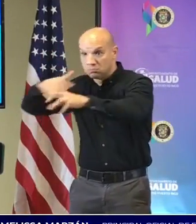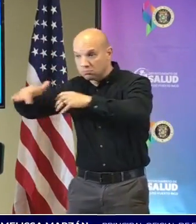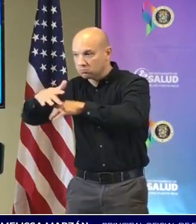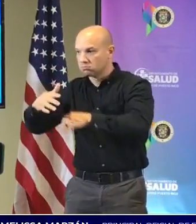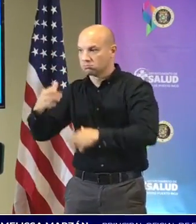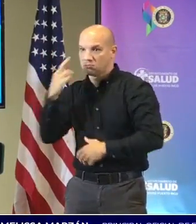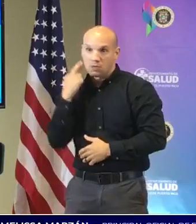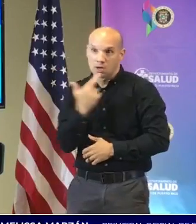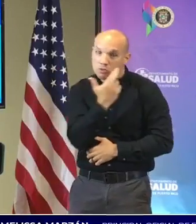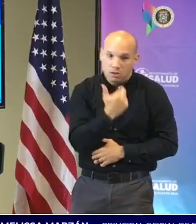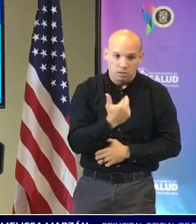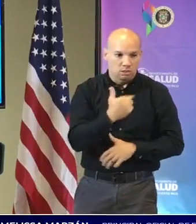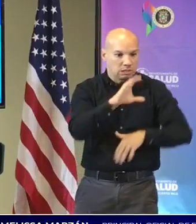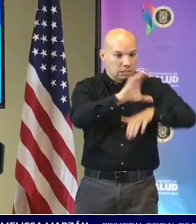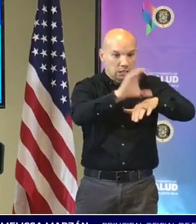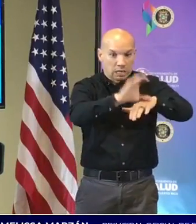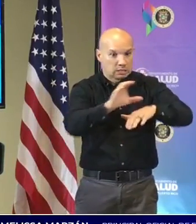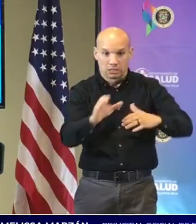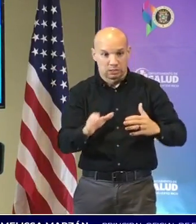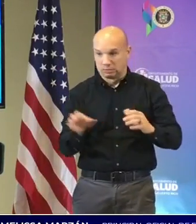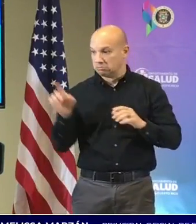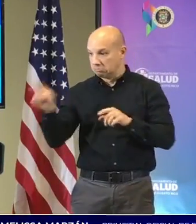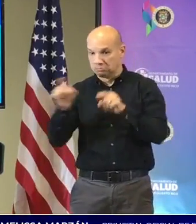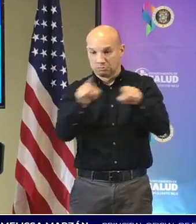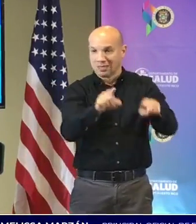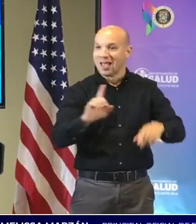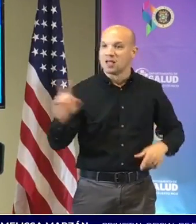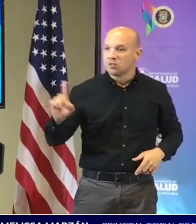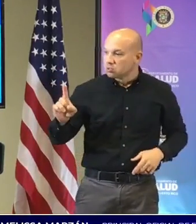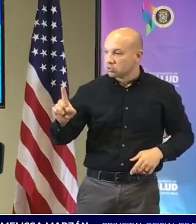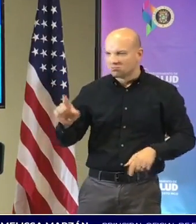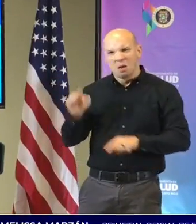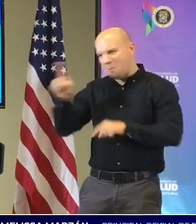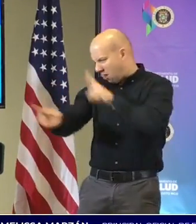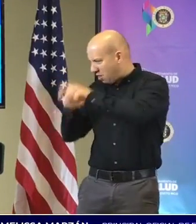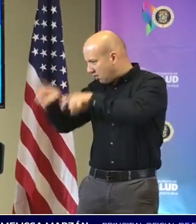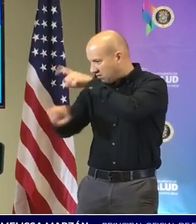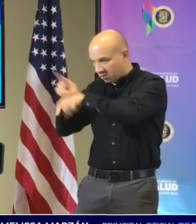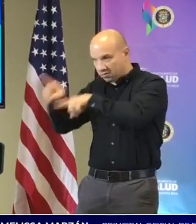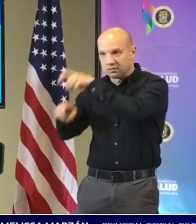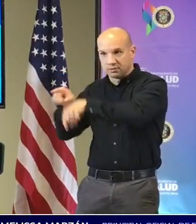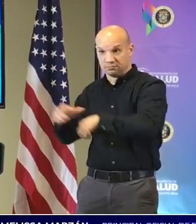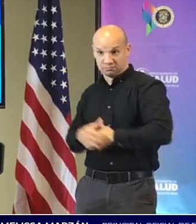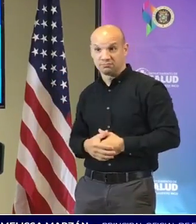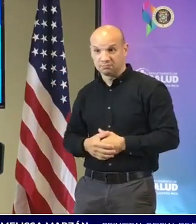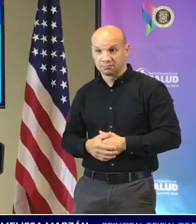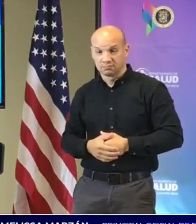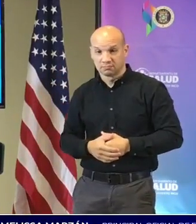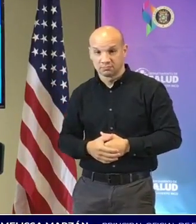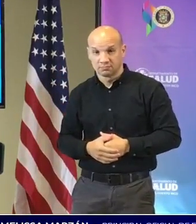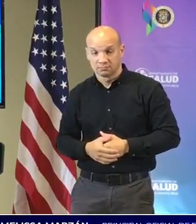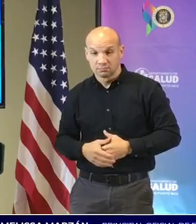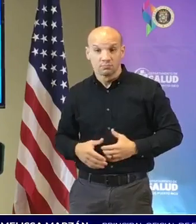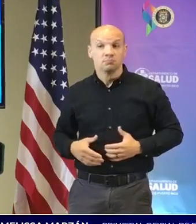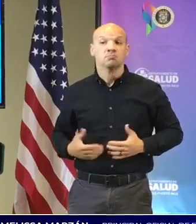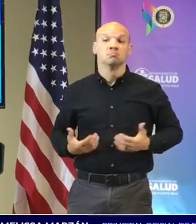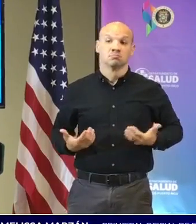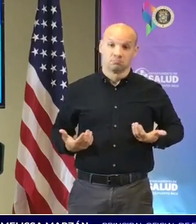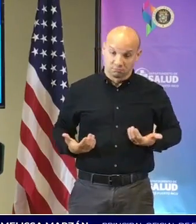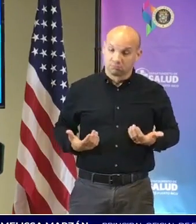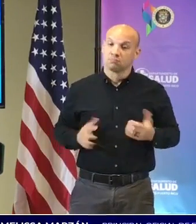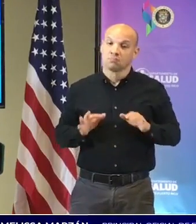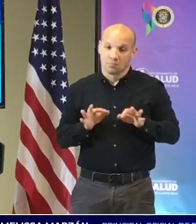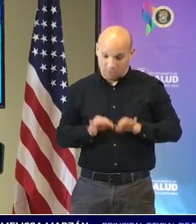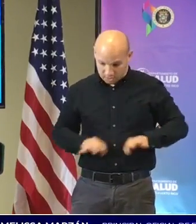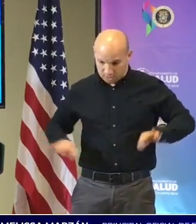fue a la iglesia se le hacen todas esas preguntas de exposición comunitaria así que pues ciertamente por eso es que tenemos